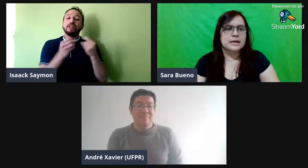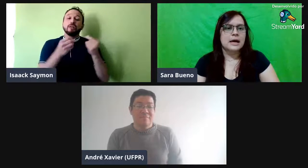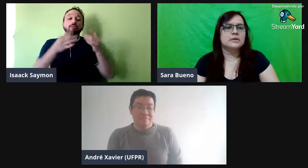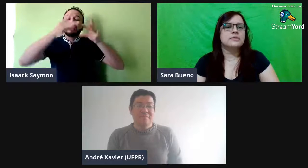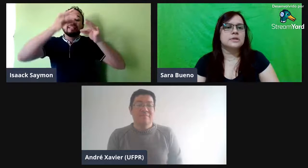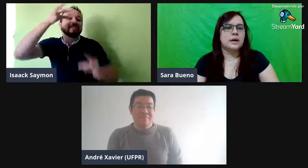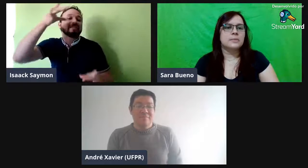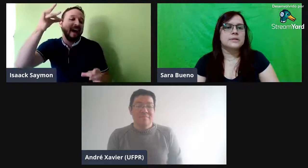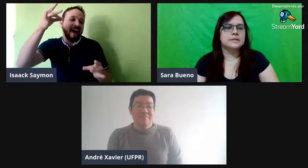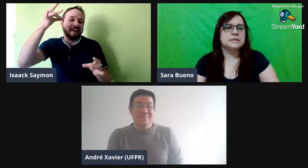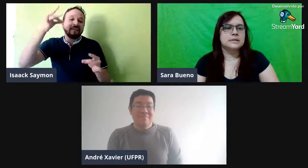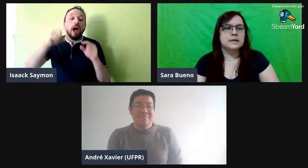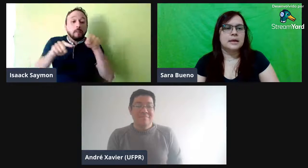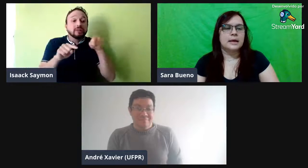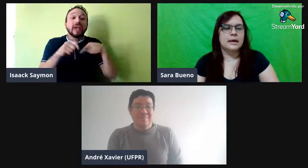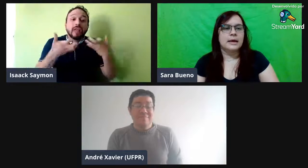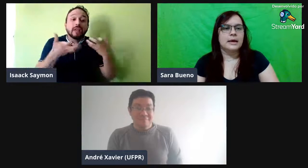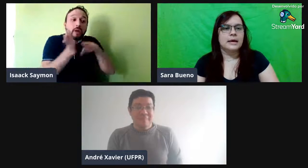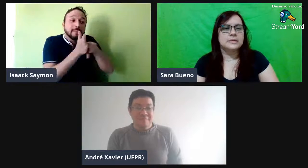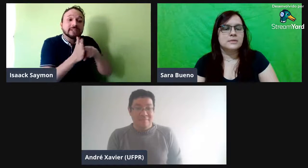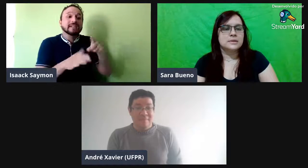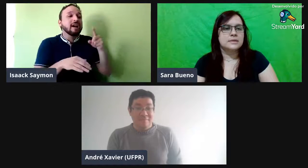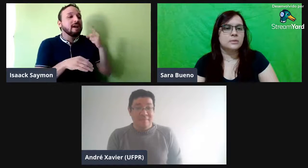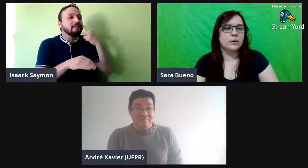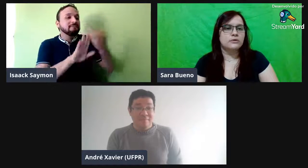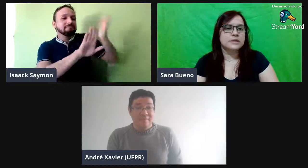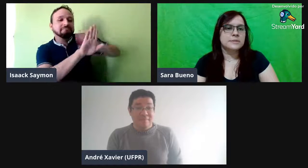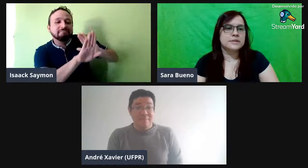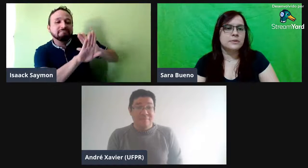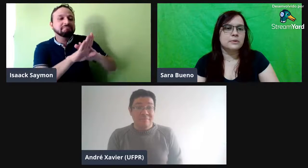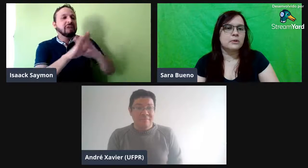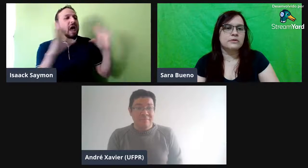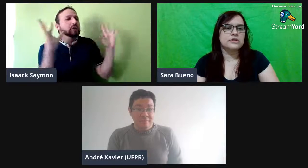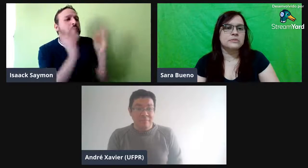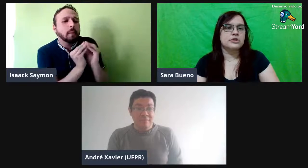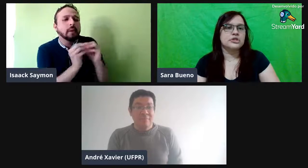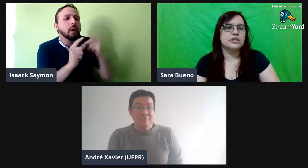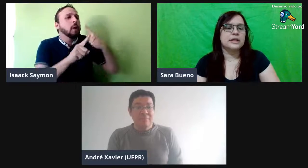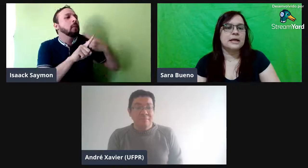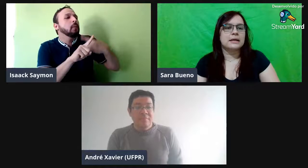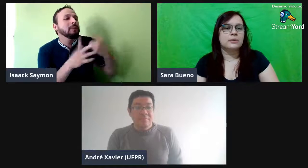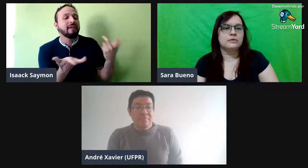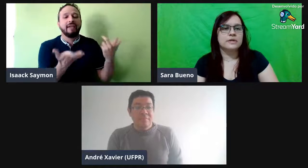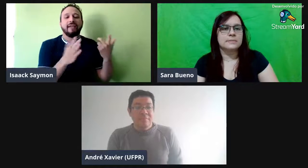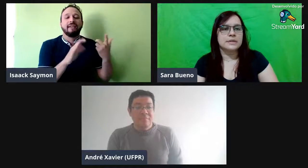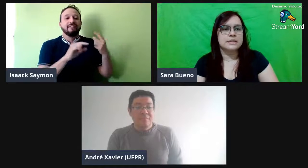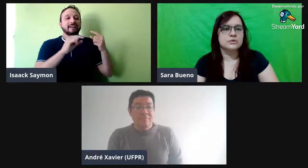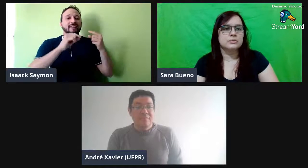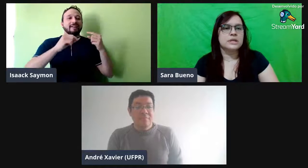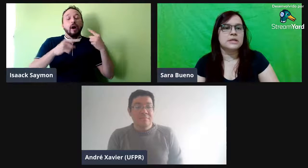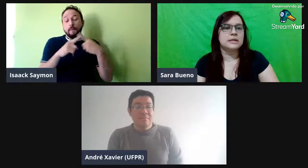atrasados e tal, mas são assim, uma conversa, percebe que não é uma conversa muito cheia de detalhes, é uma conversa mais resumida,